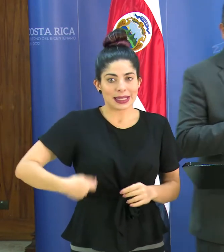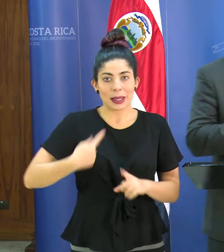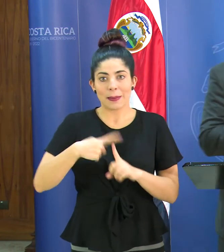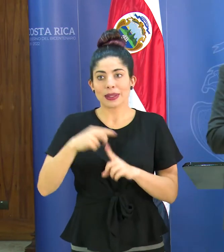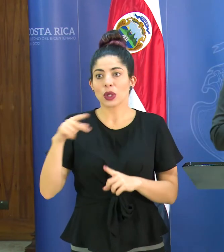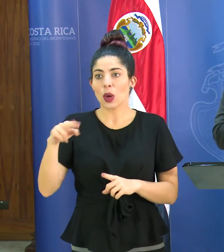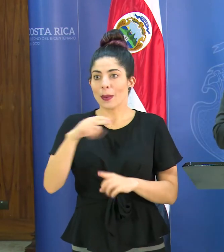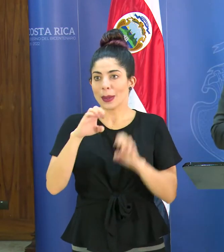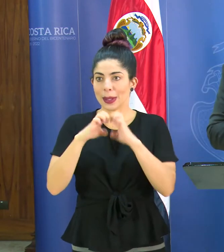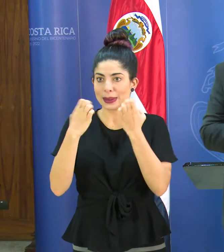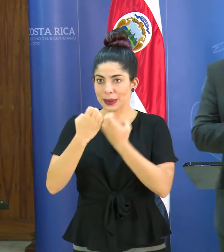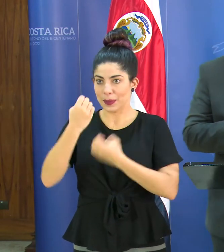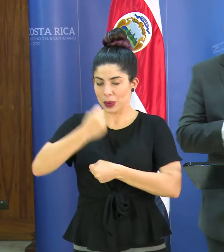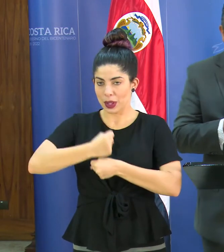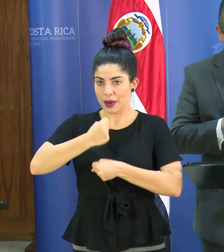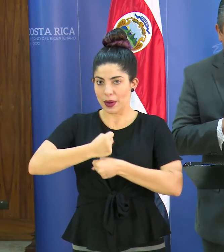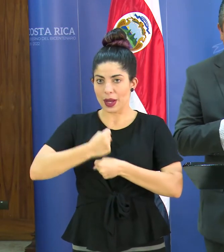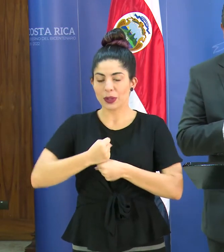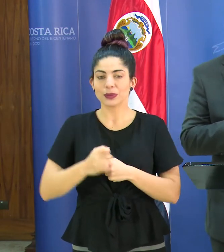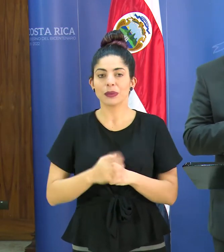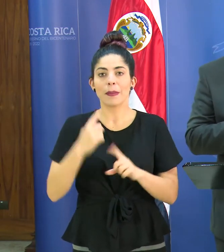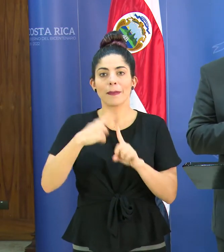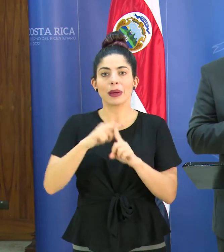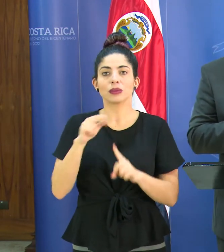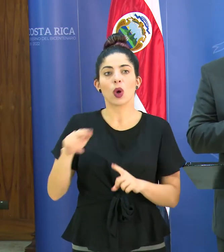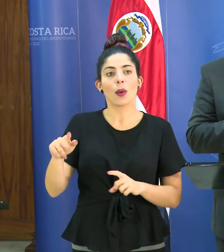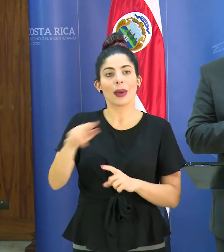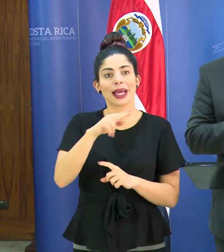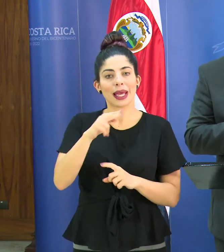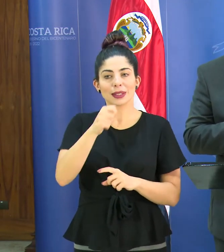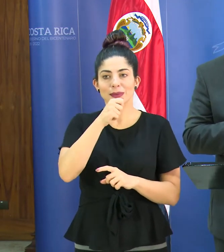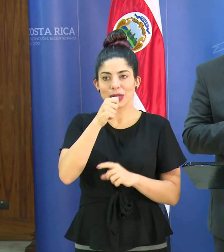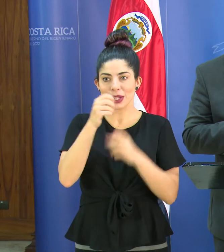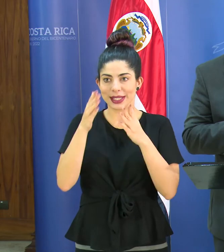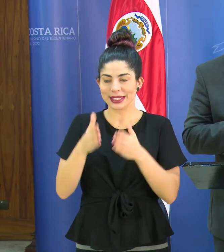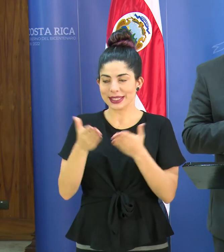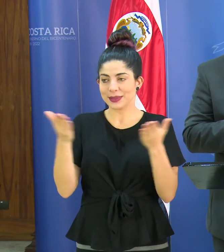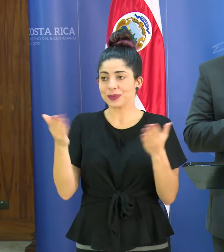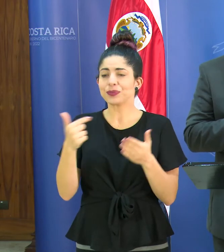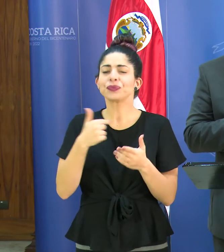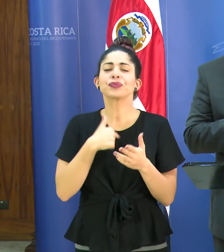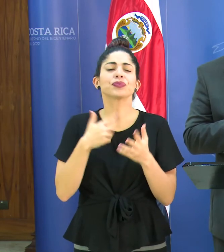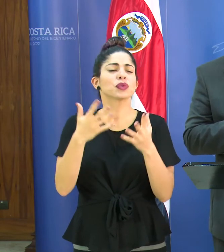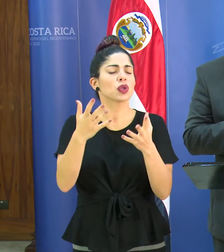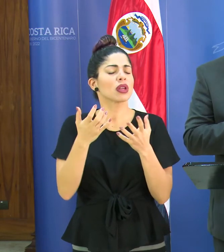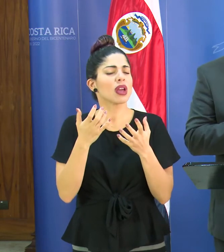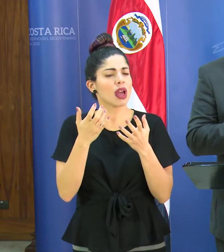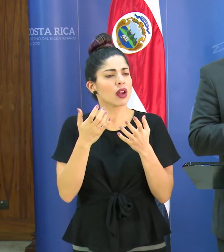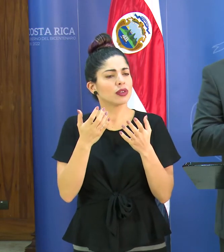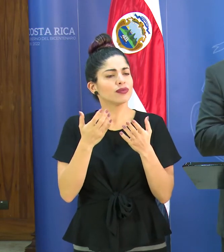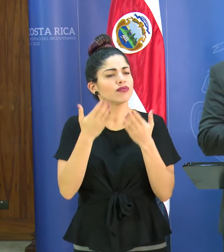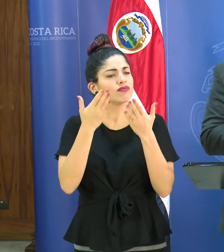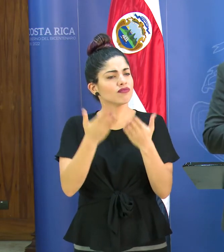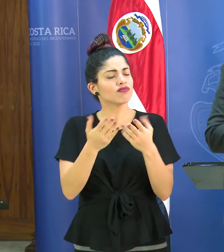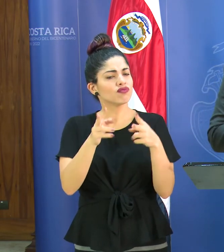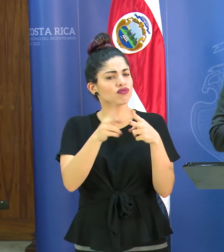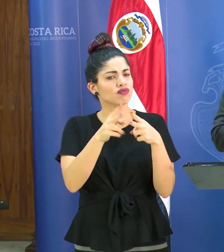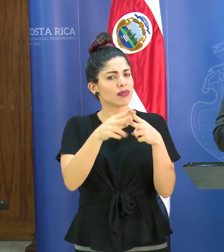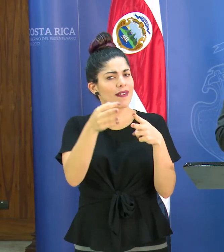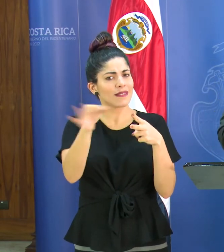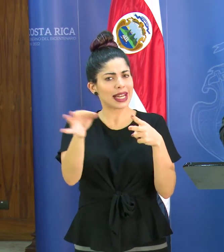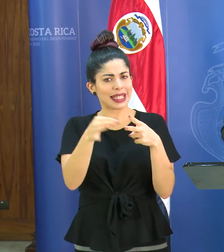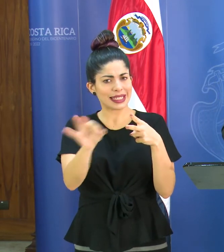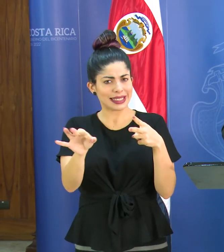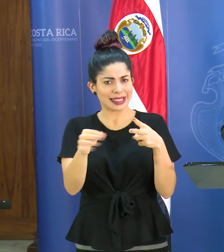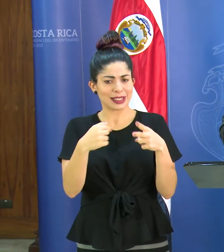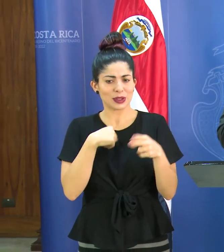de gabinete y compañeros de la prensa yo quiero poner dos frases que son los